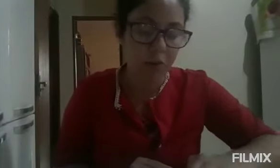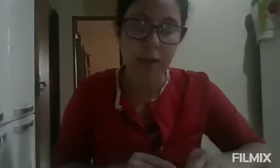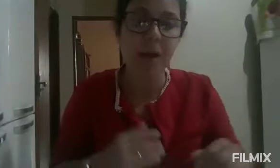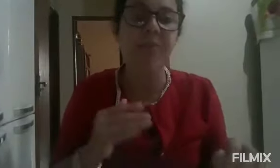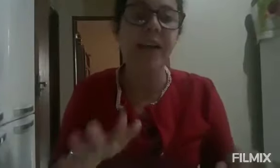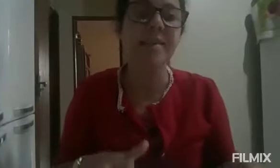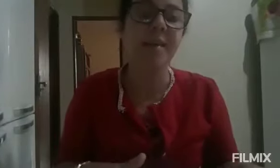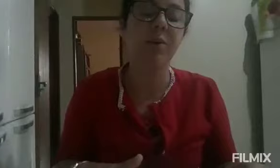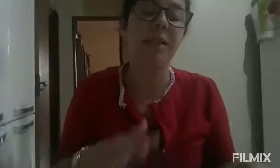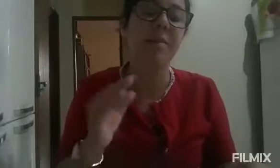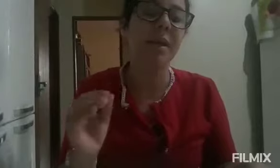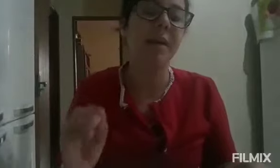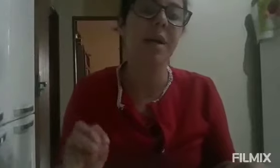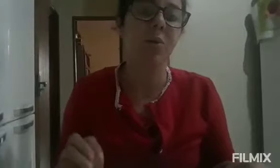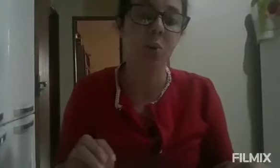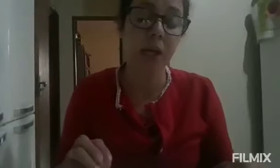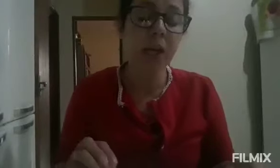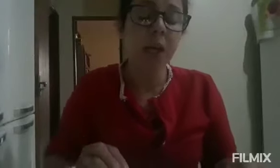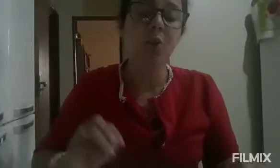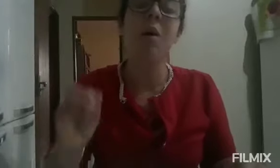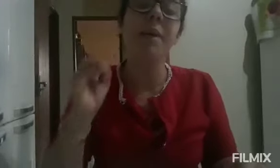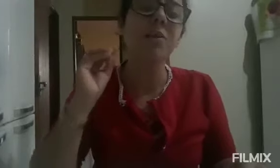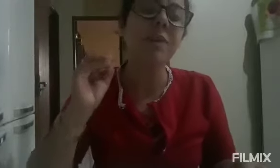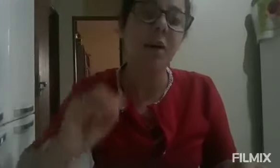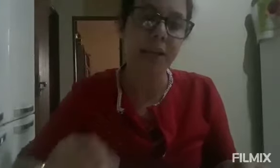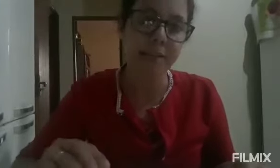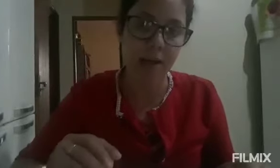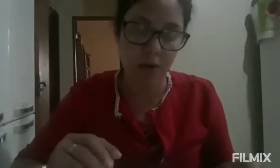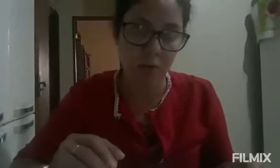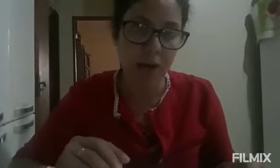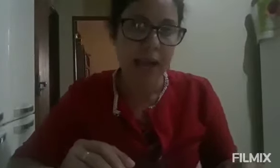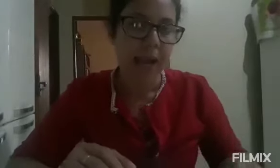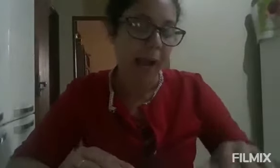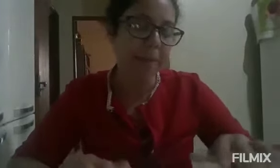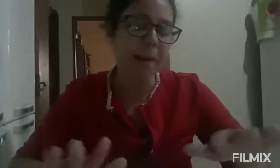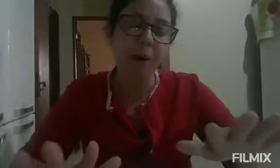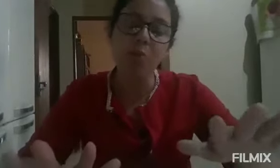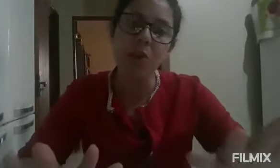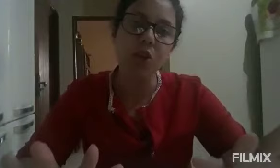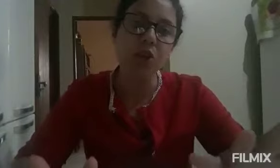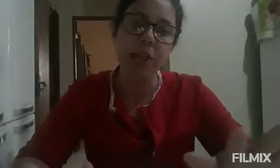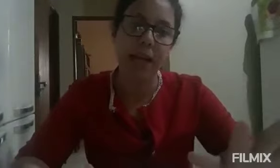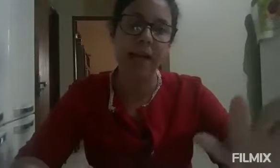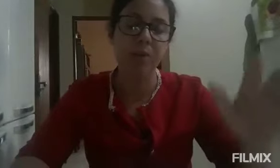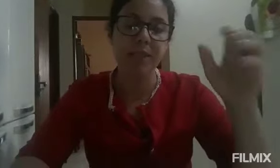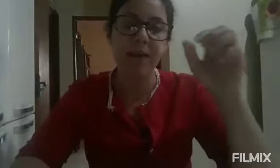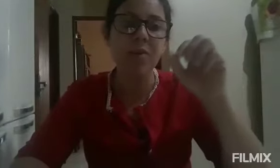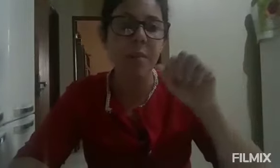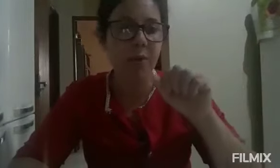coloquei a minha fé em ação e determinei a minha cura. No momento da oração, a minha mão começou a esticar, eu estava com a mão